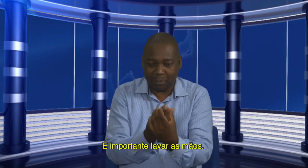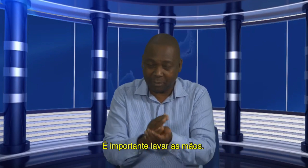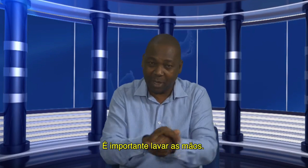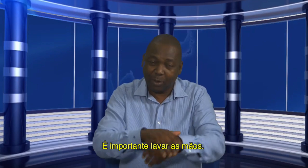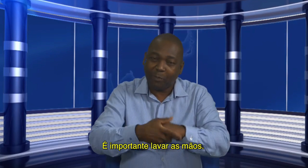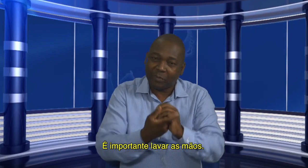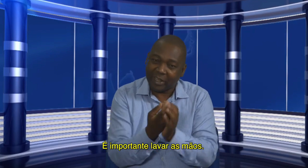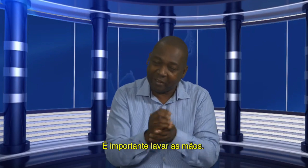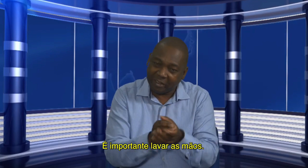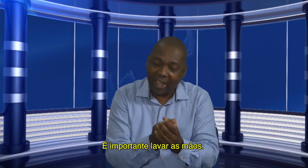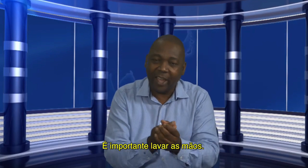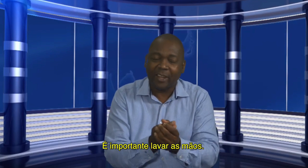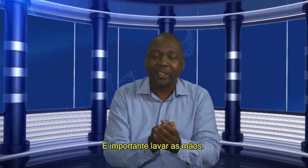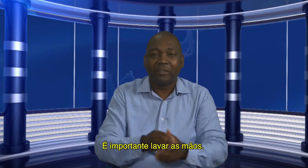importante sempre lavar as mãos.